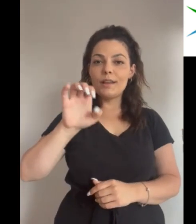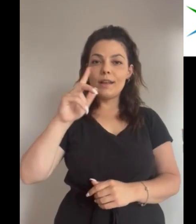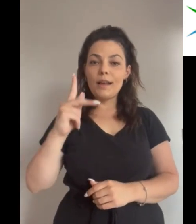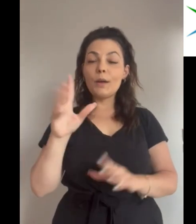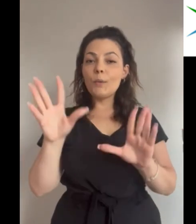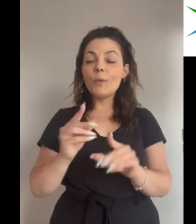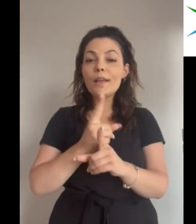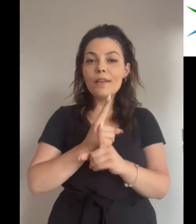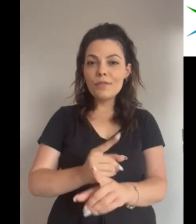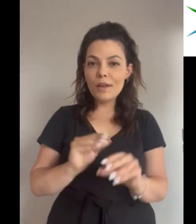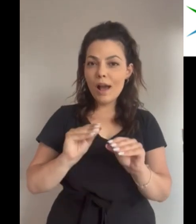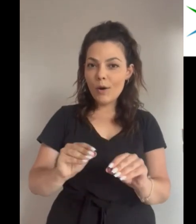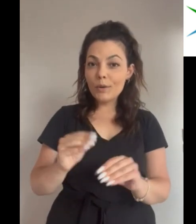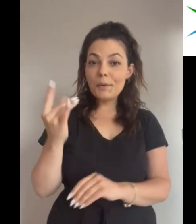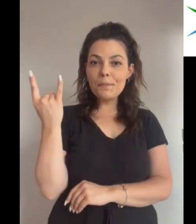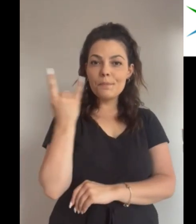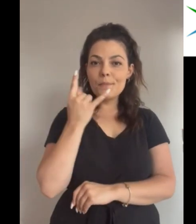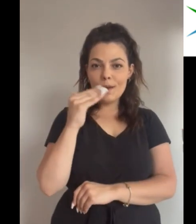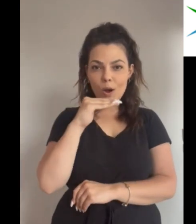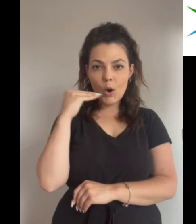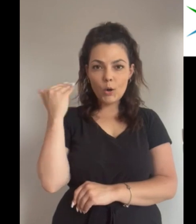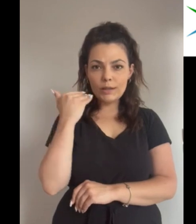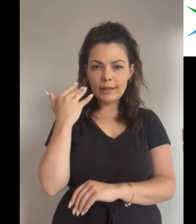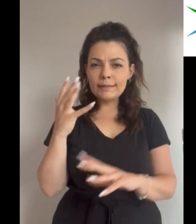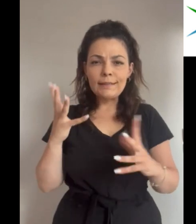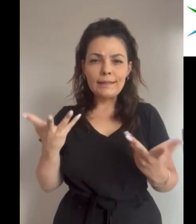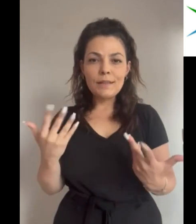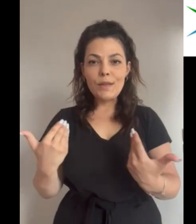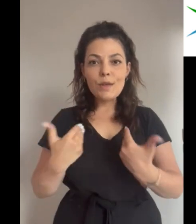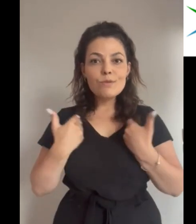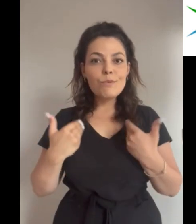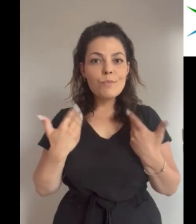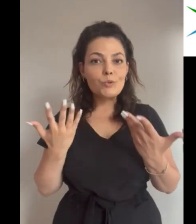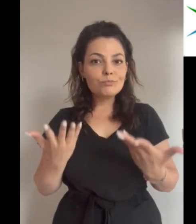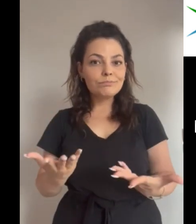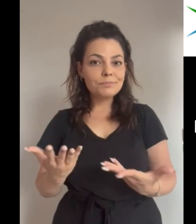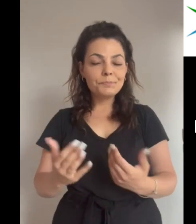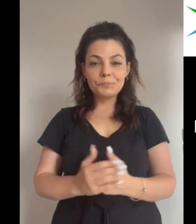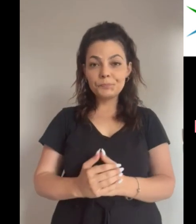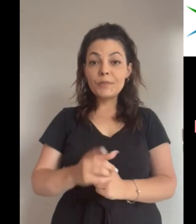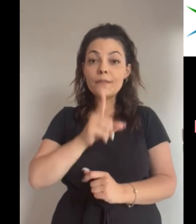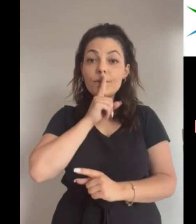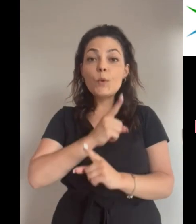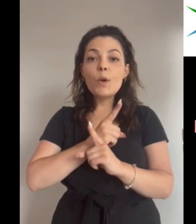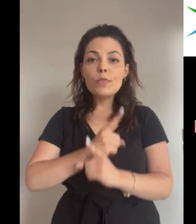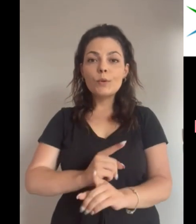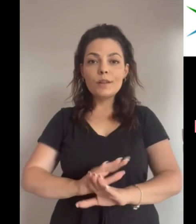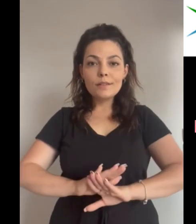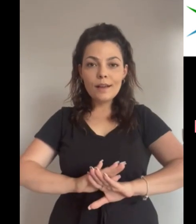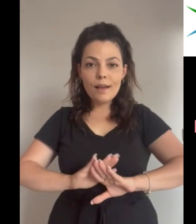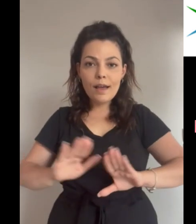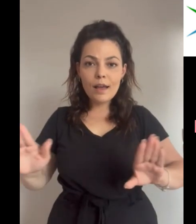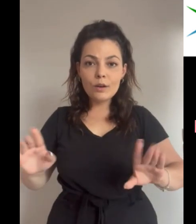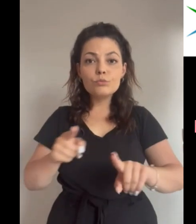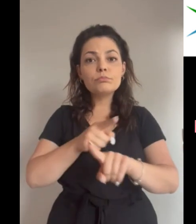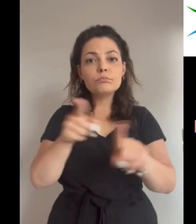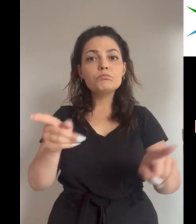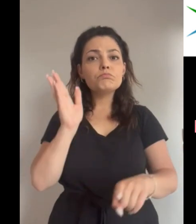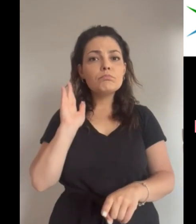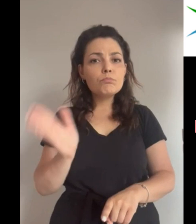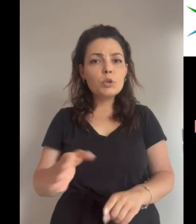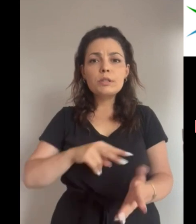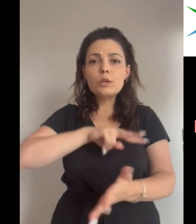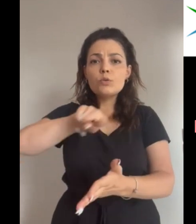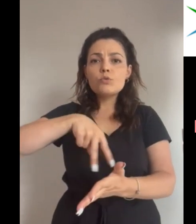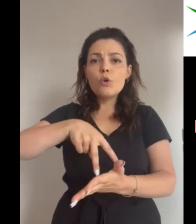Σπούδασε στο Διακηδική Ισαγωγή Σπηλές Φορτιάτη υποκριτική τέχνη. Με την ολοκλήρωση της συγκεκριμένης ειδικότητας,